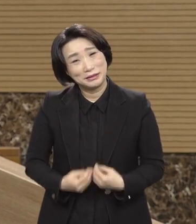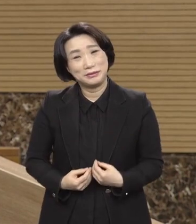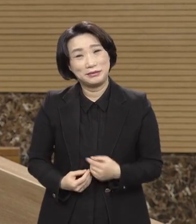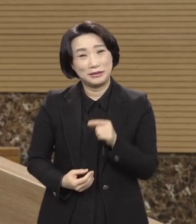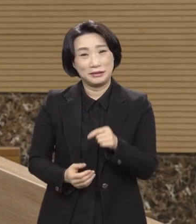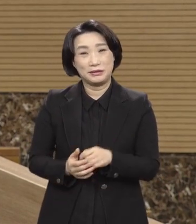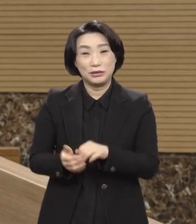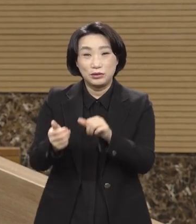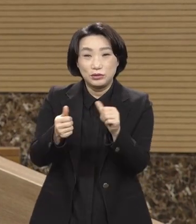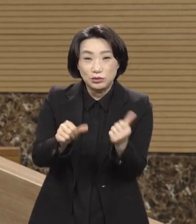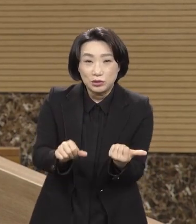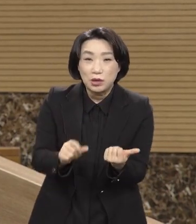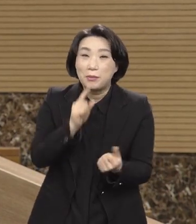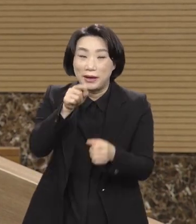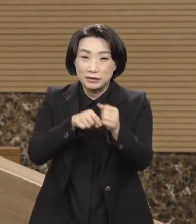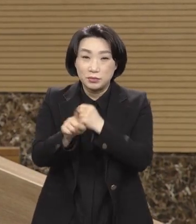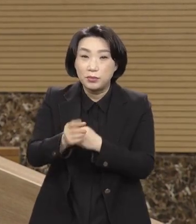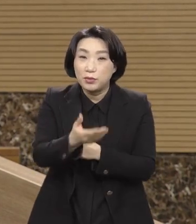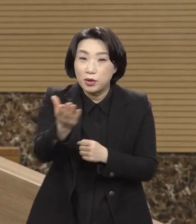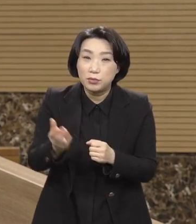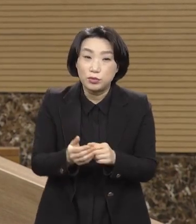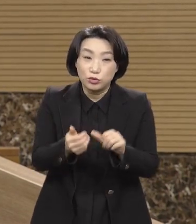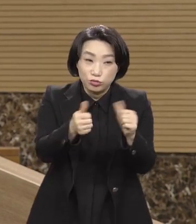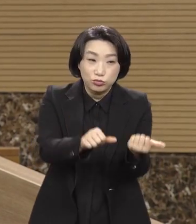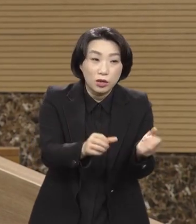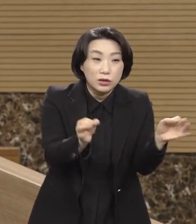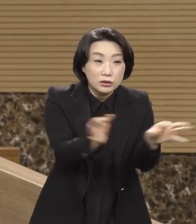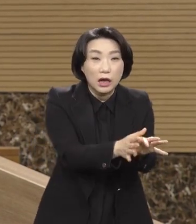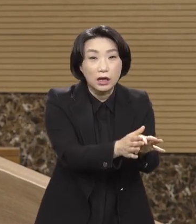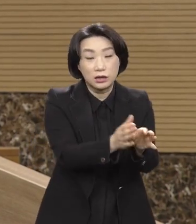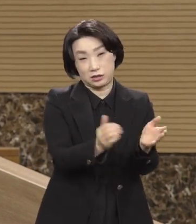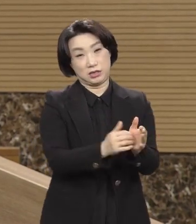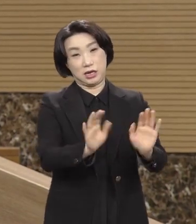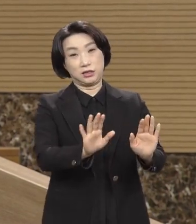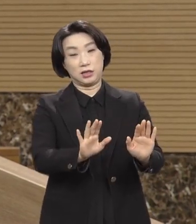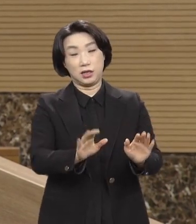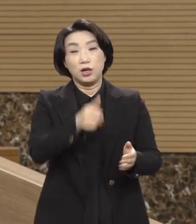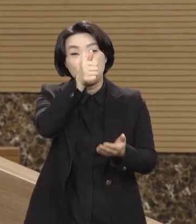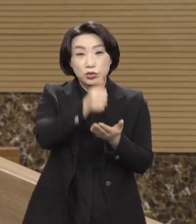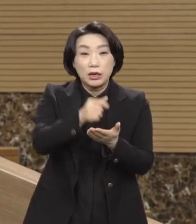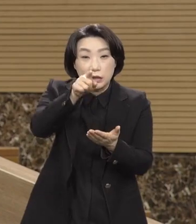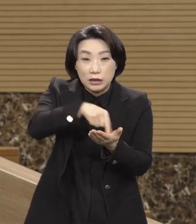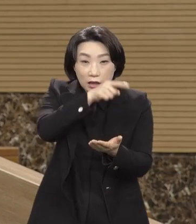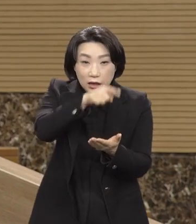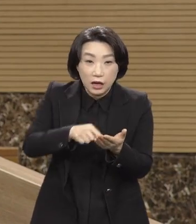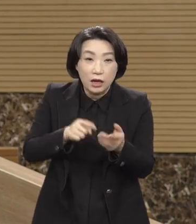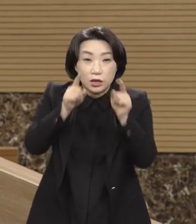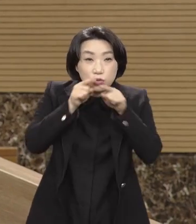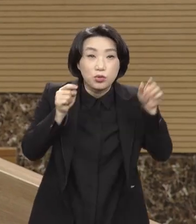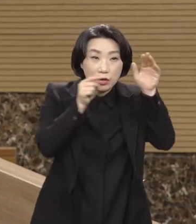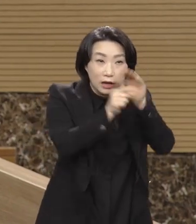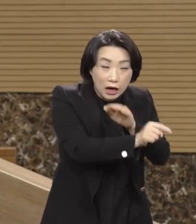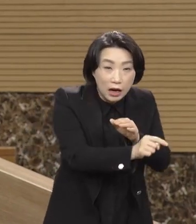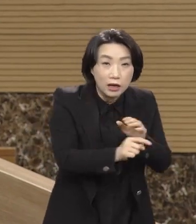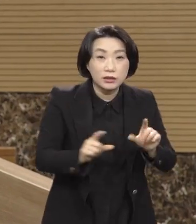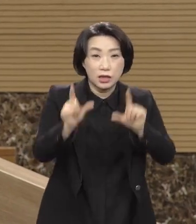이 죽음이란 말은 죽어 없어지는 게 아니라 그 죄의 대가로 지옥가서 우리가